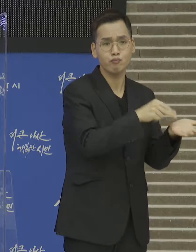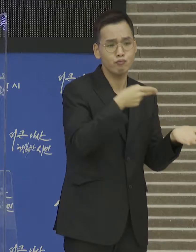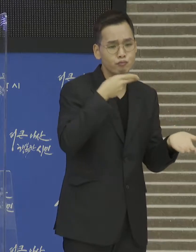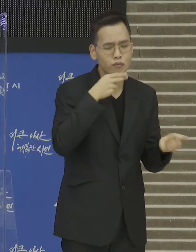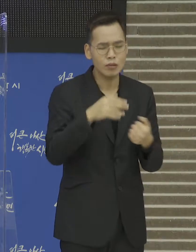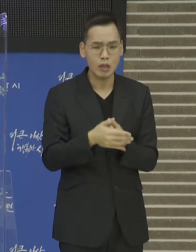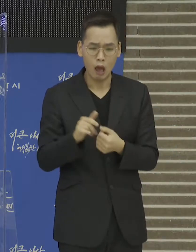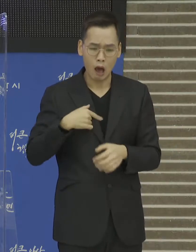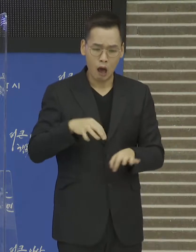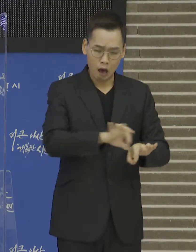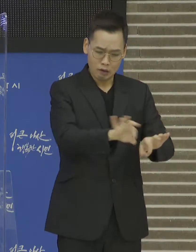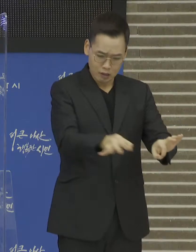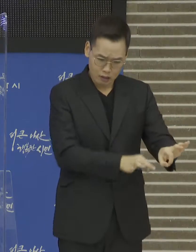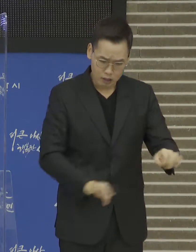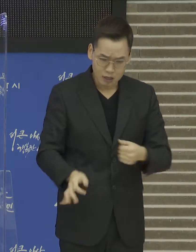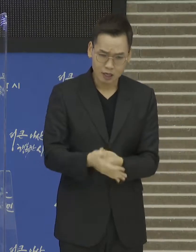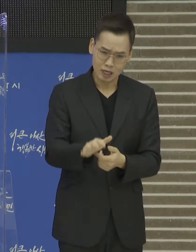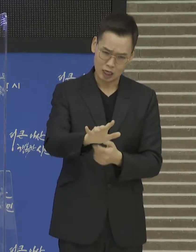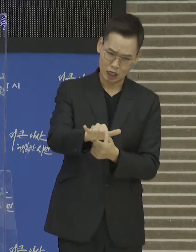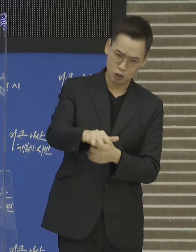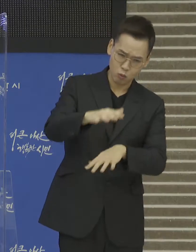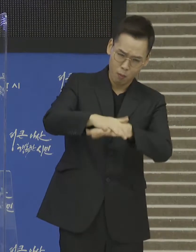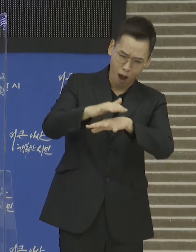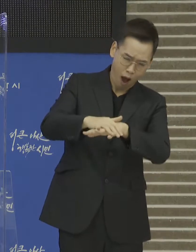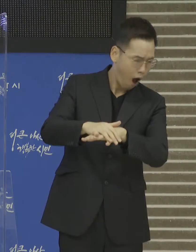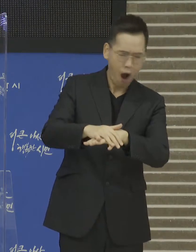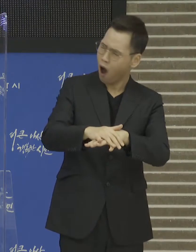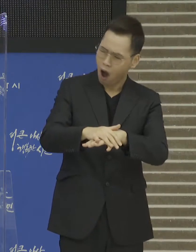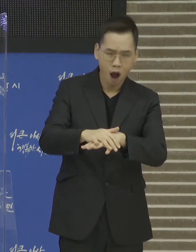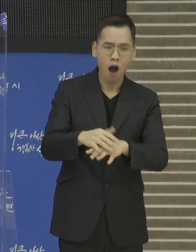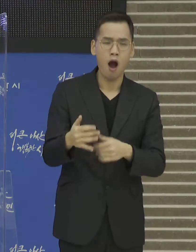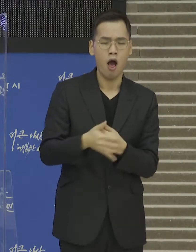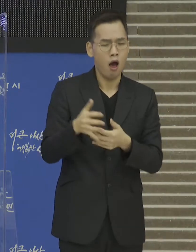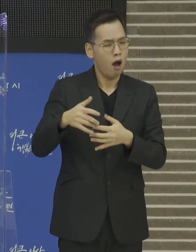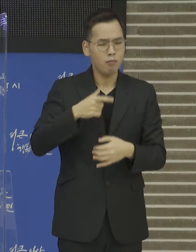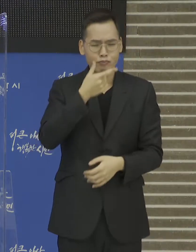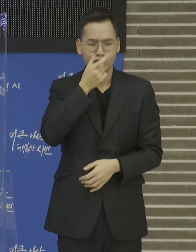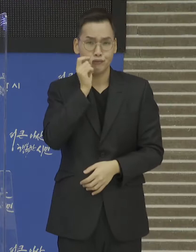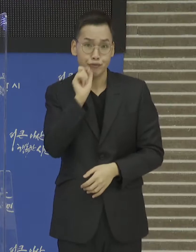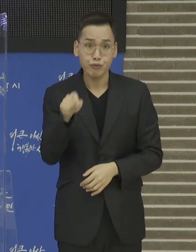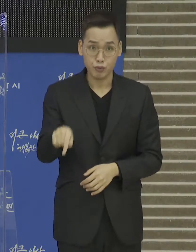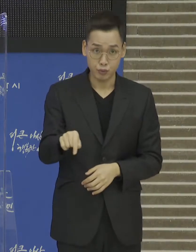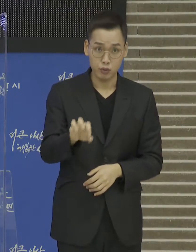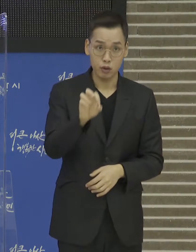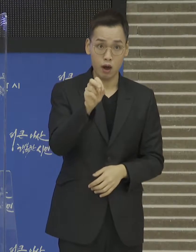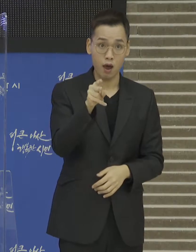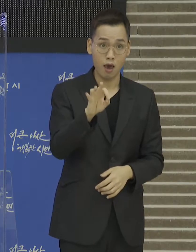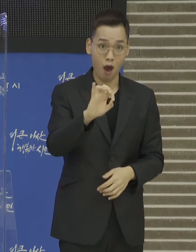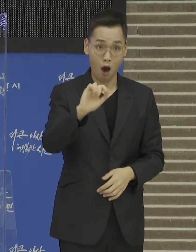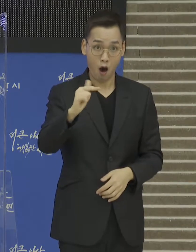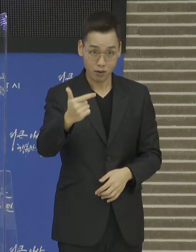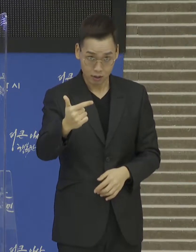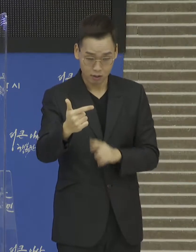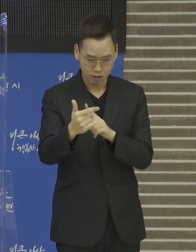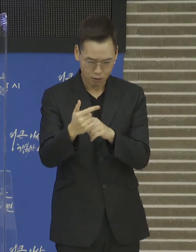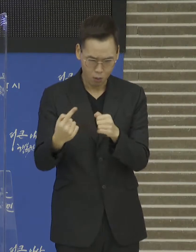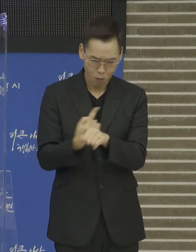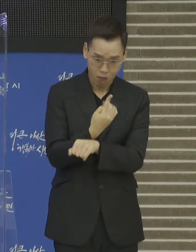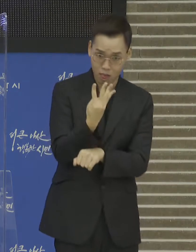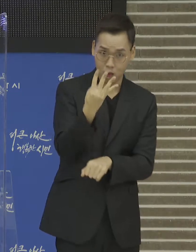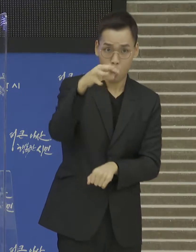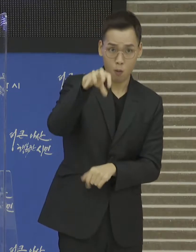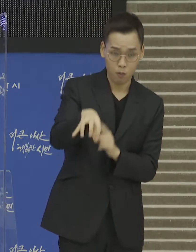소규모 하수처리시설 및 하수 발로를 신설하는 사업으로 영인 백석포지구 등 4개 사업이며